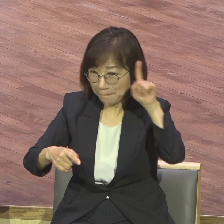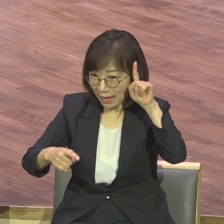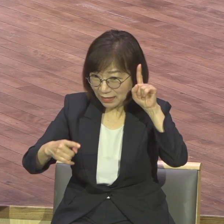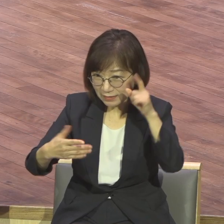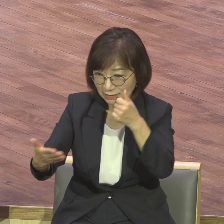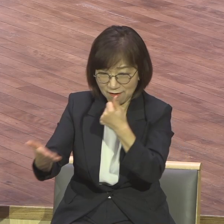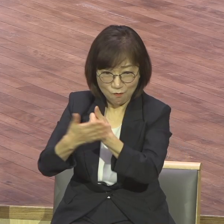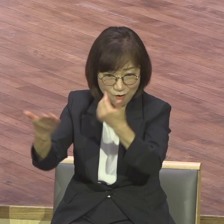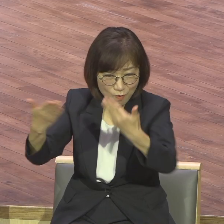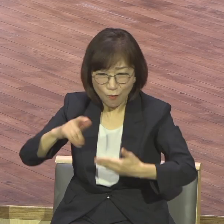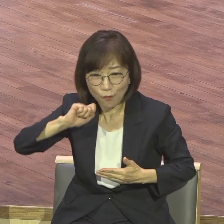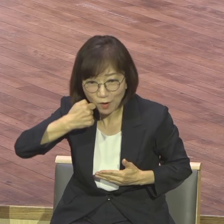불평인 것입니다